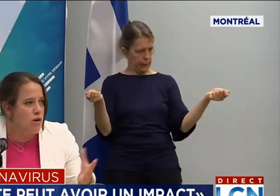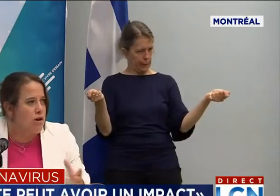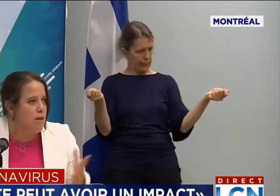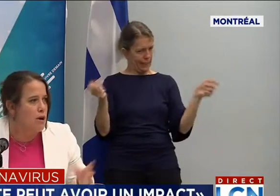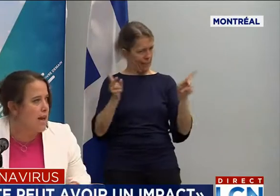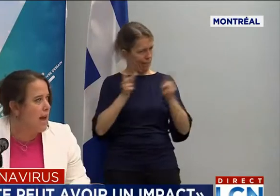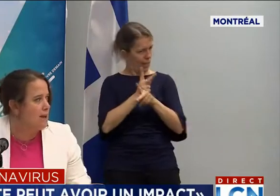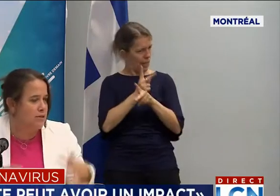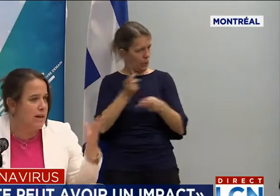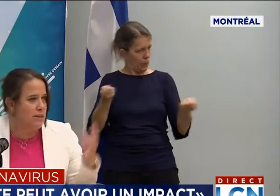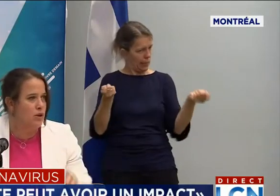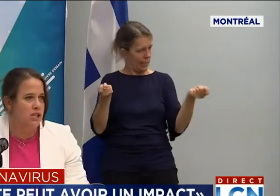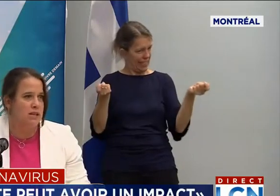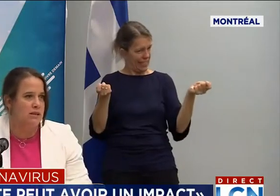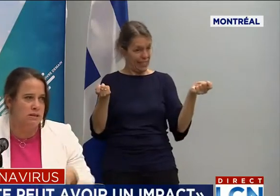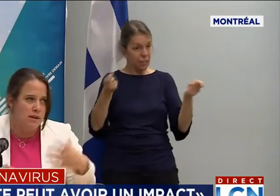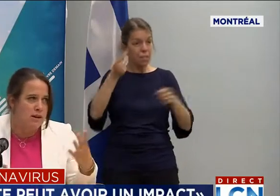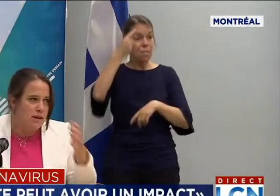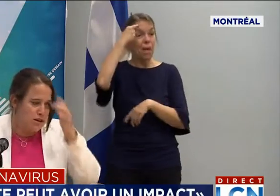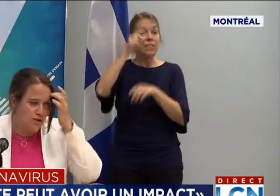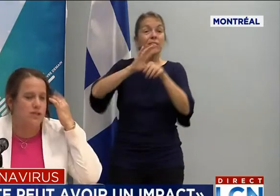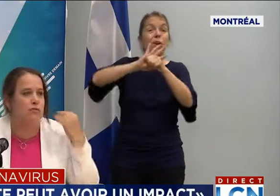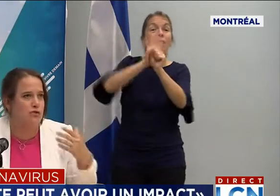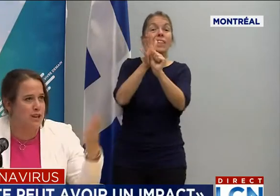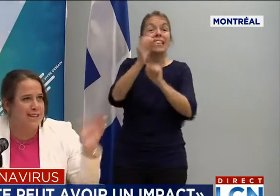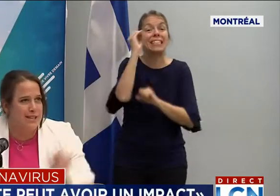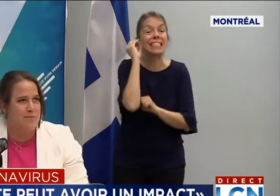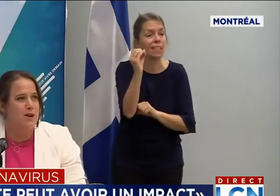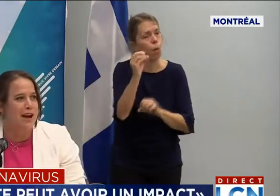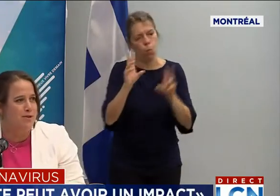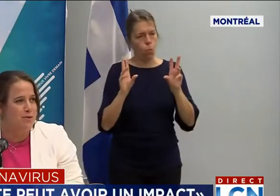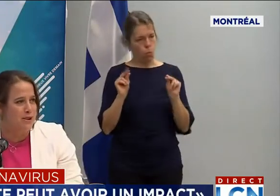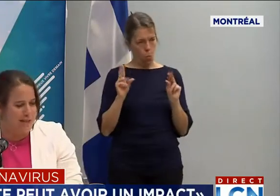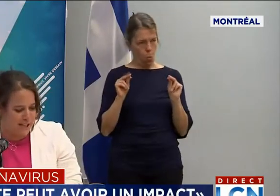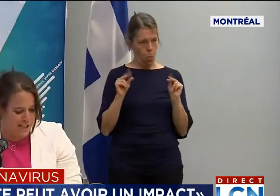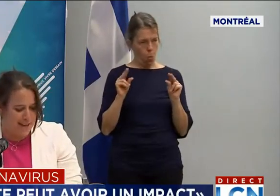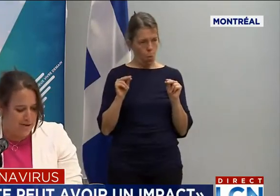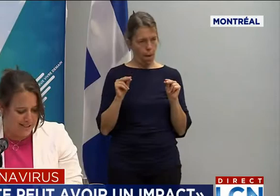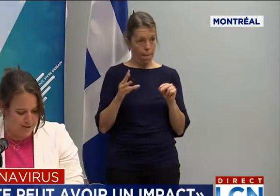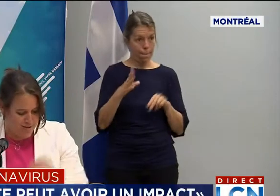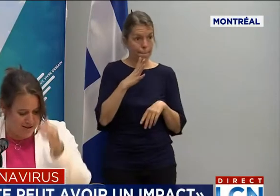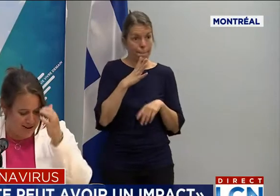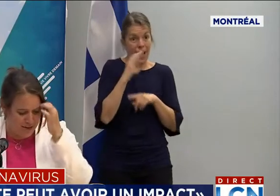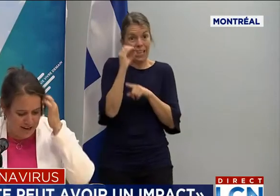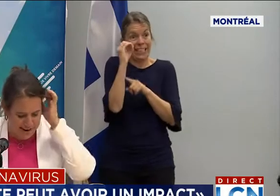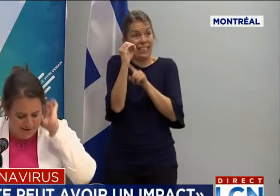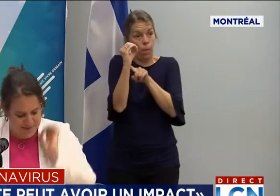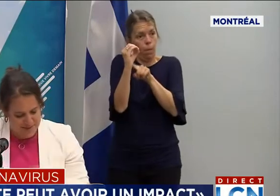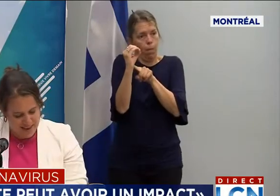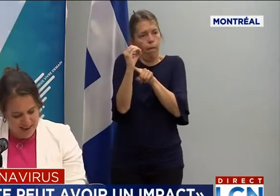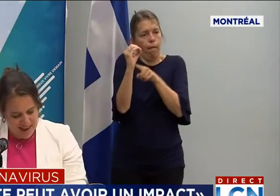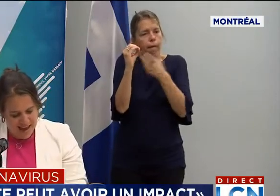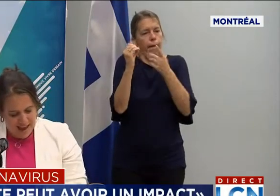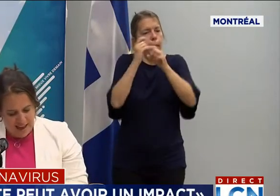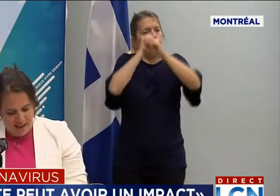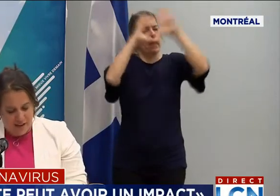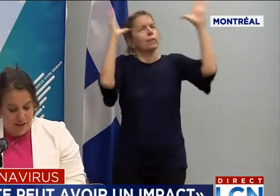zéro cas à Montréal dans les prochaines... je ne sais pas quand on pourra imaginer d'avoir zéro cas à Montréal.